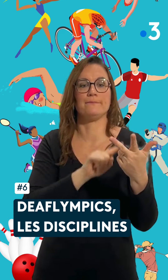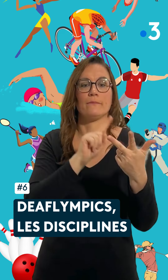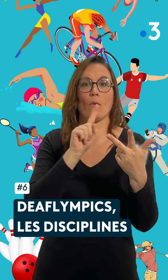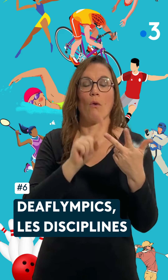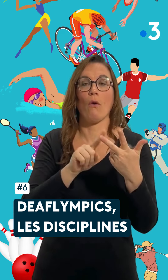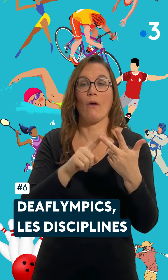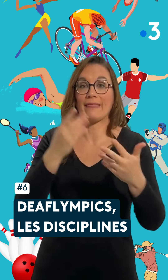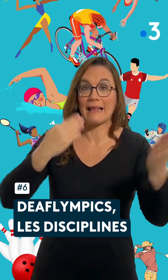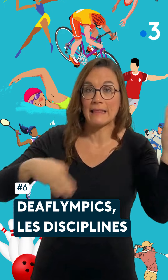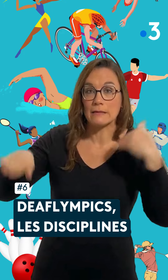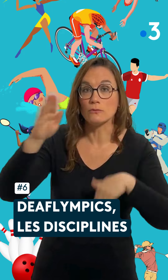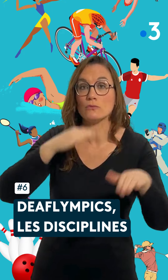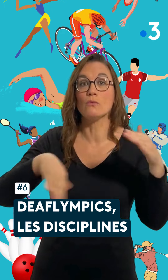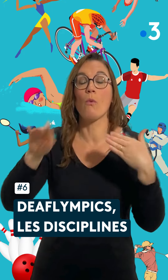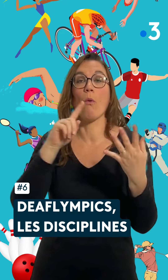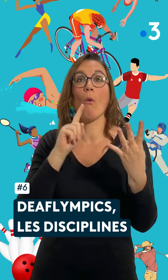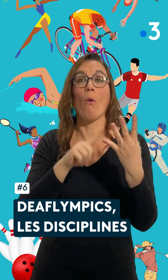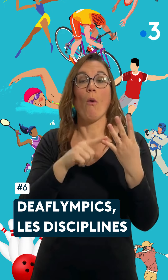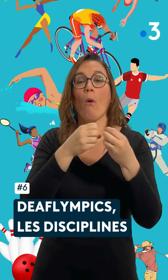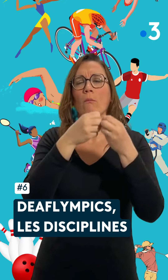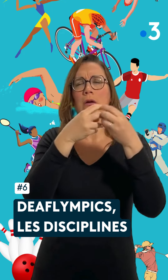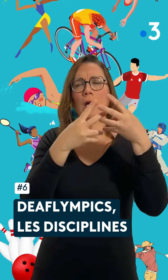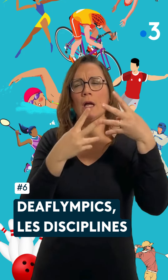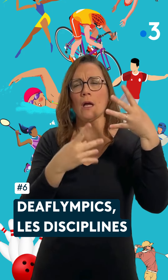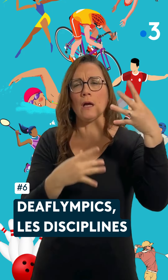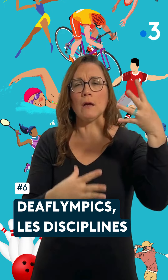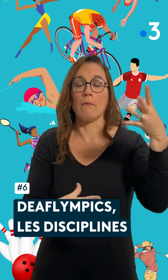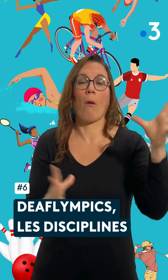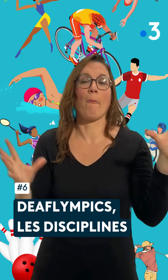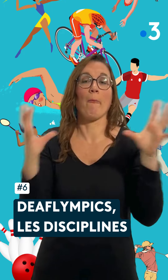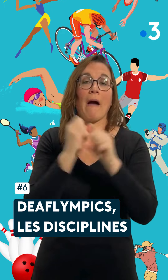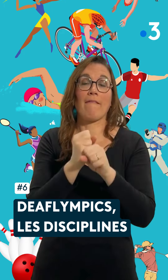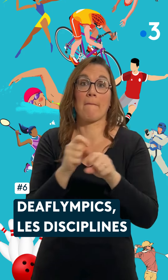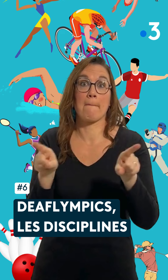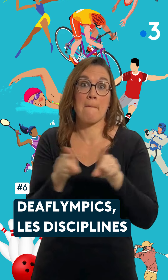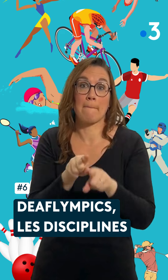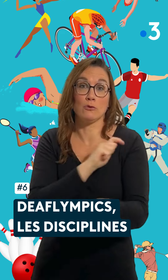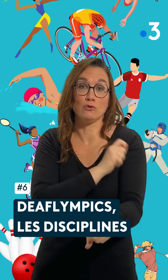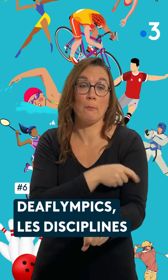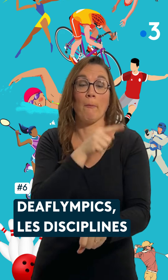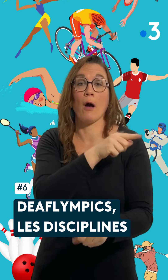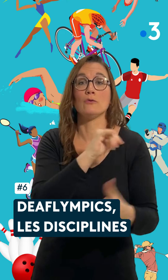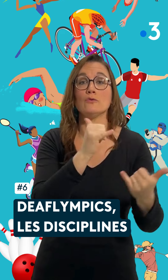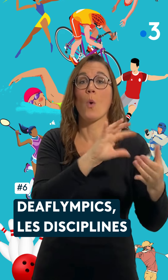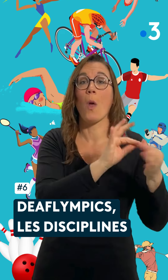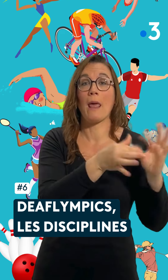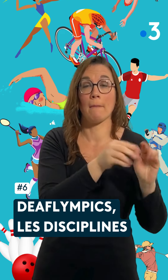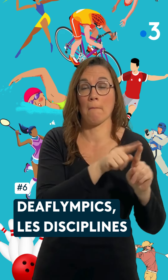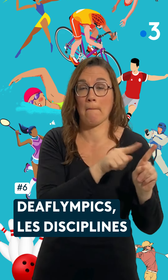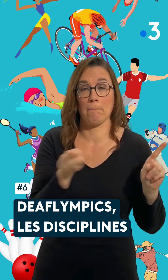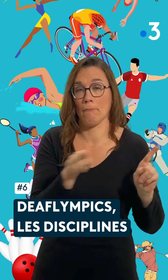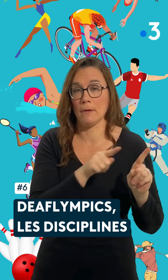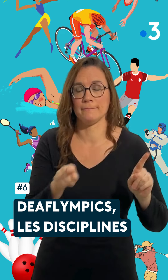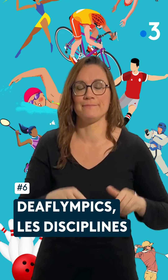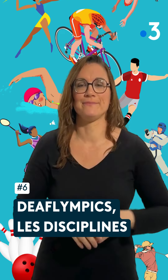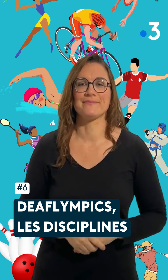sourds, mais aussi de la natation ou du cyclisme. Bref, une grande diversité de sports, comme pour les JO.